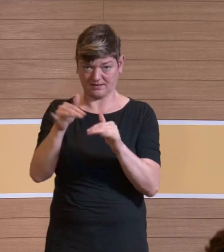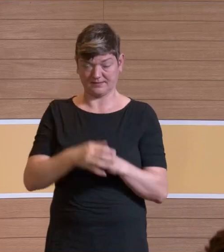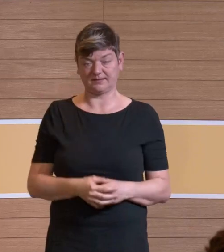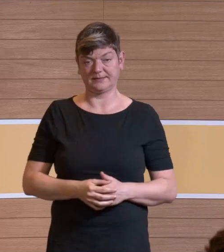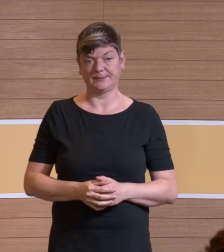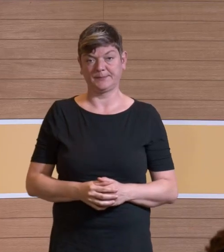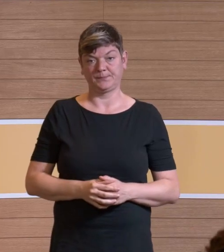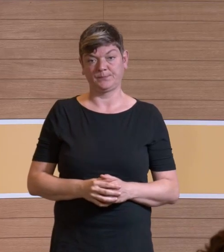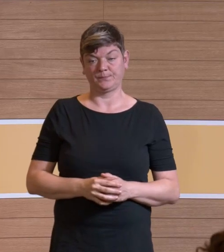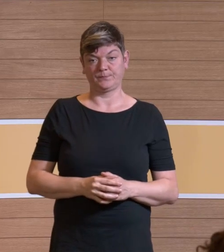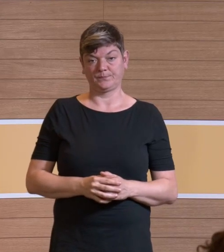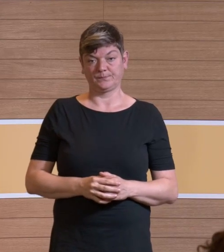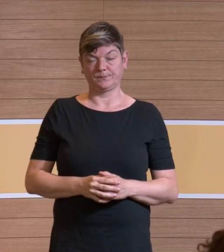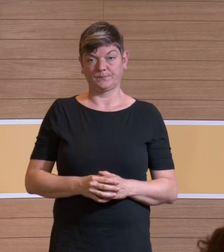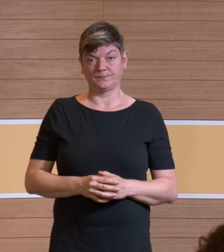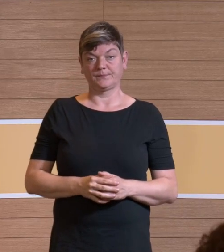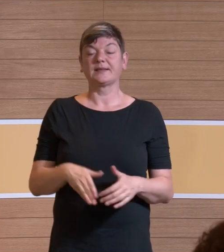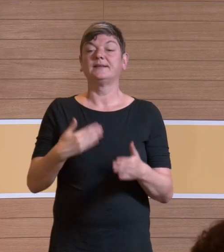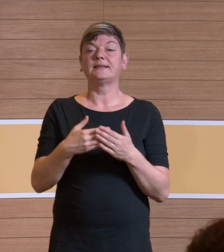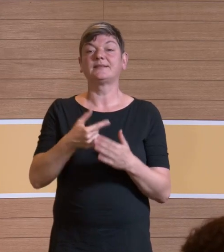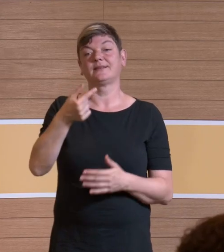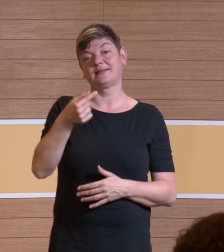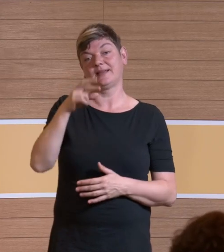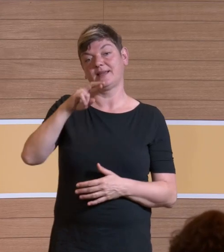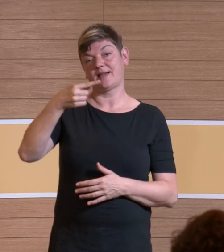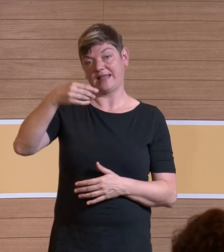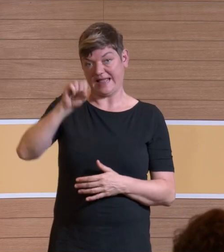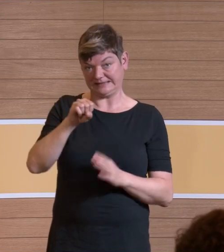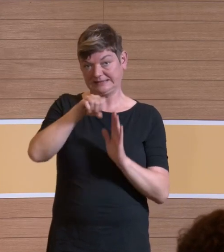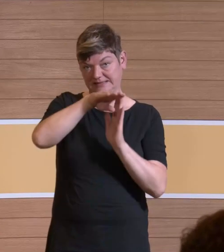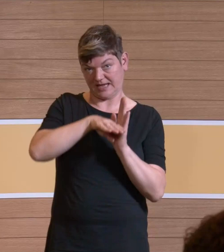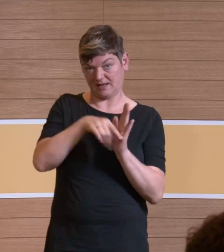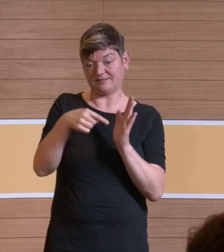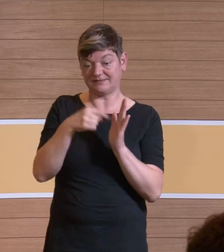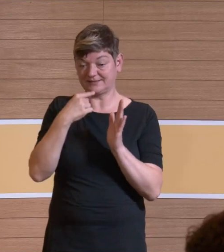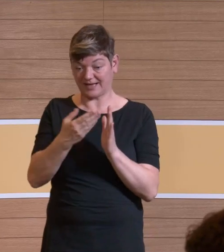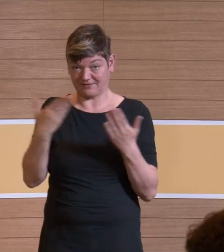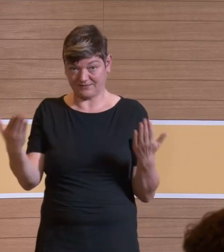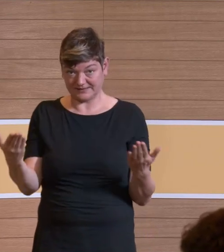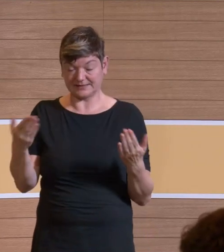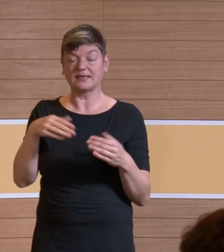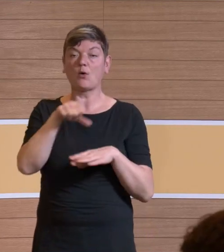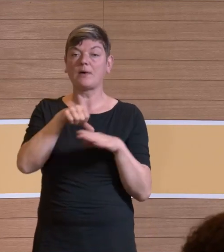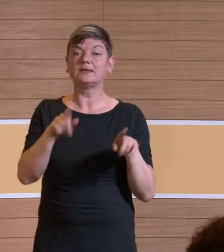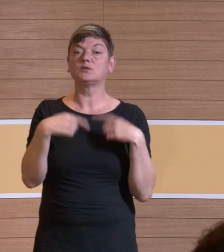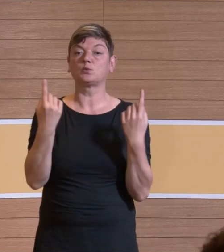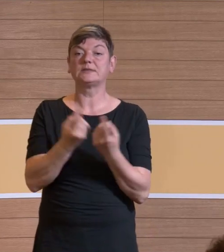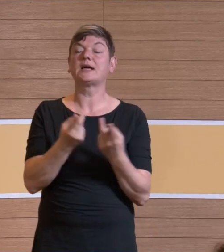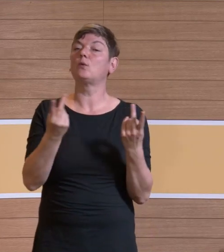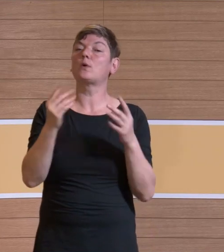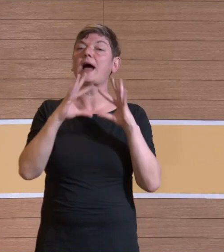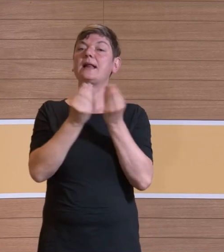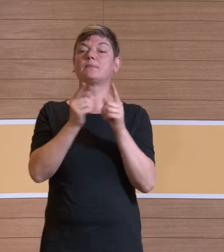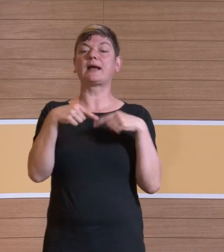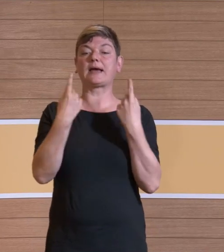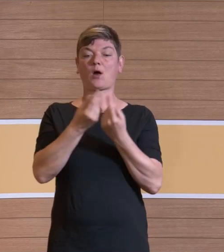Und deswegen sagt die THG ist auch völlig zu Recht, dass in OPs oder allgemein in Räumen,